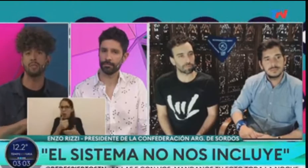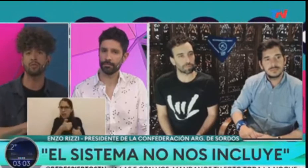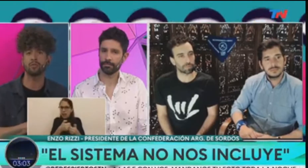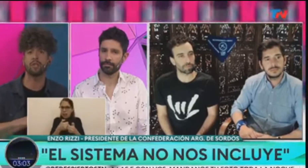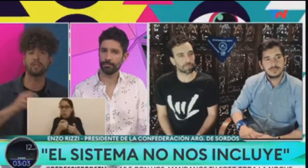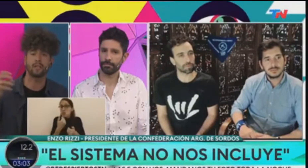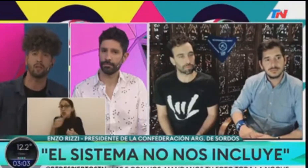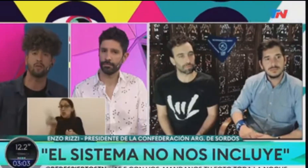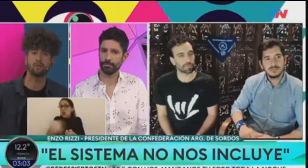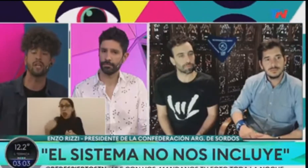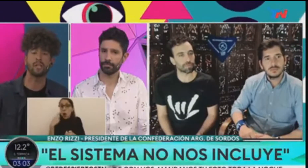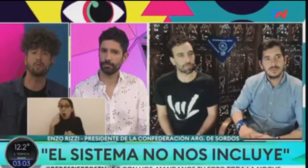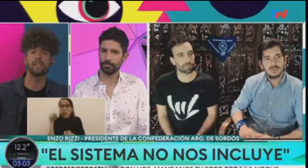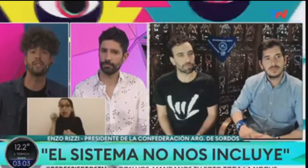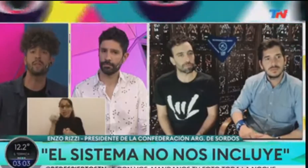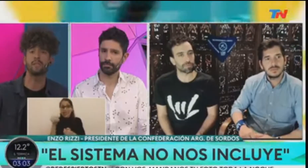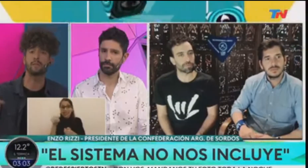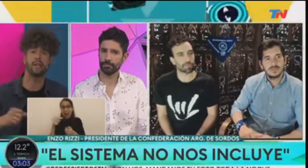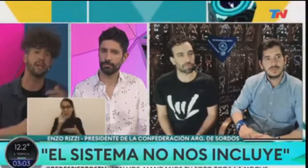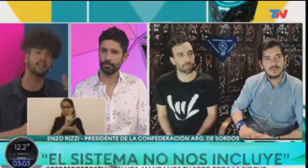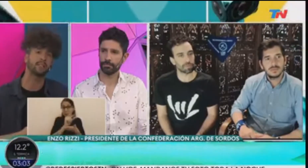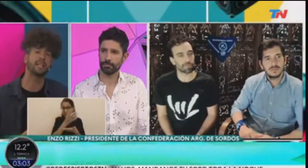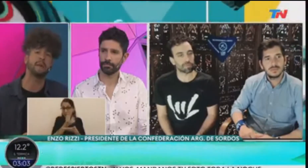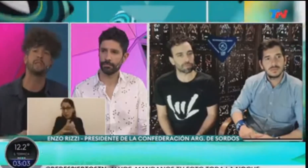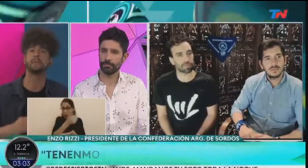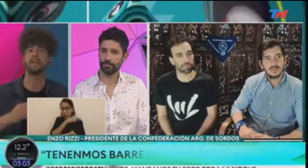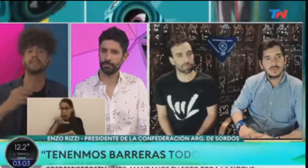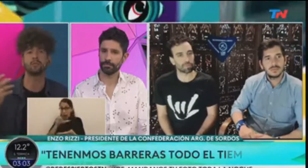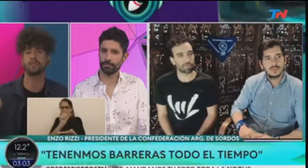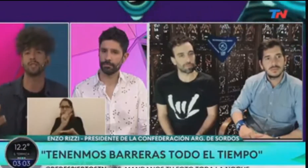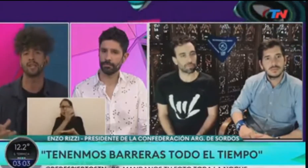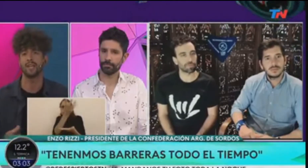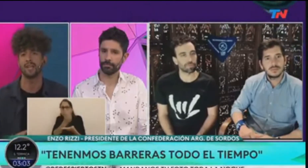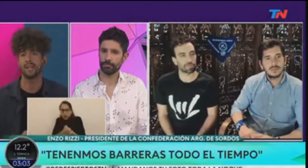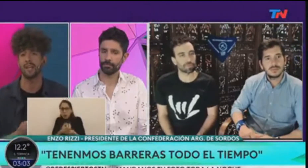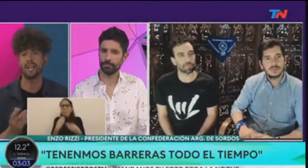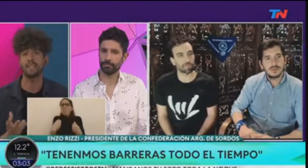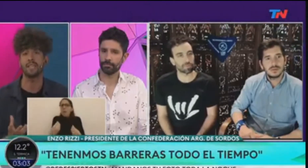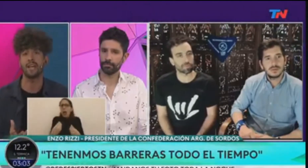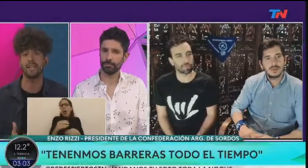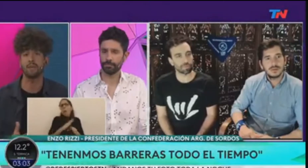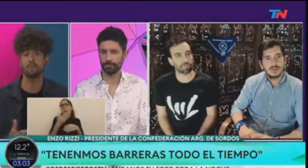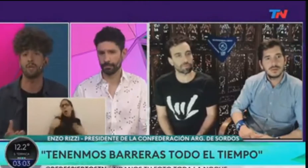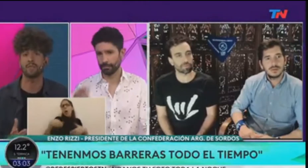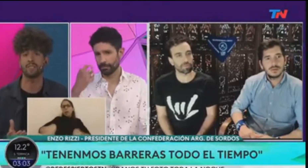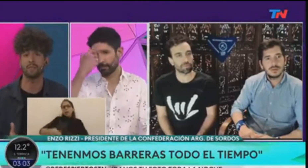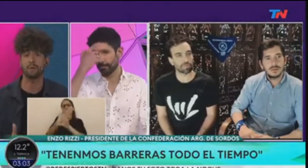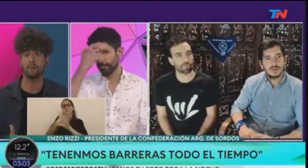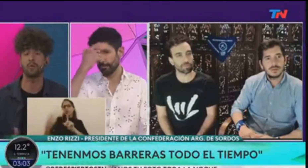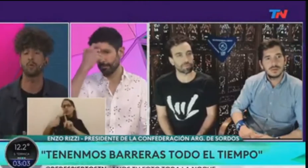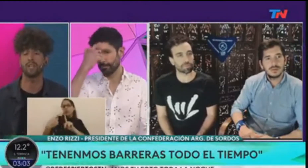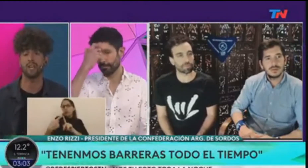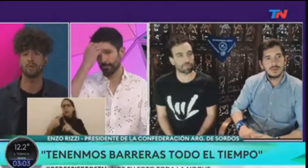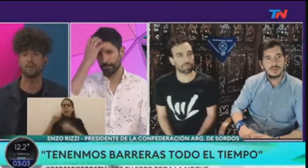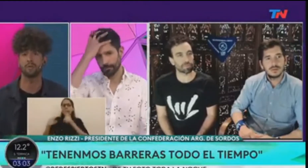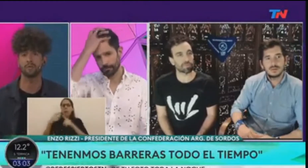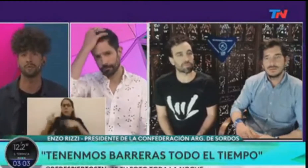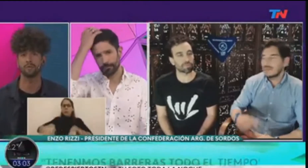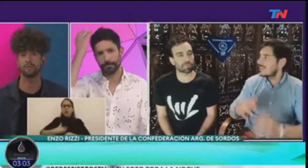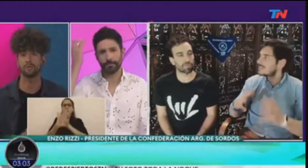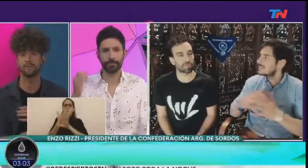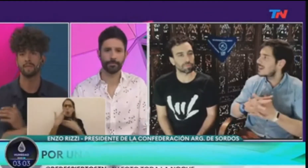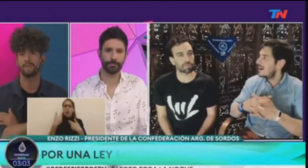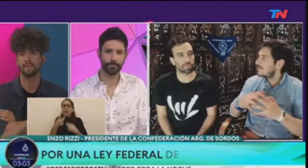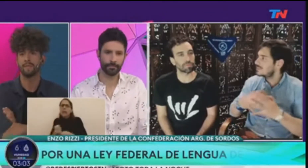donde las personas sordas contactan a un intérprete para hacer trámites, para hacer cosas en la diaria que muchas veces se ven obstaculizados, ¿no?